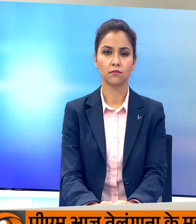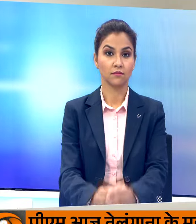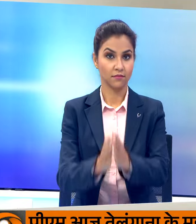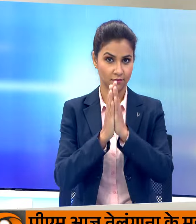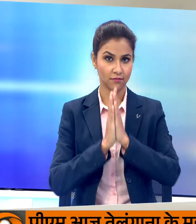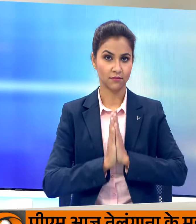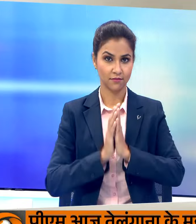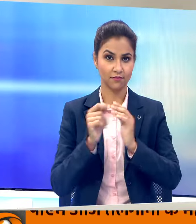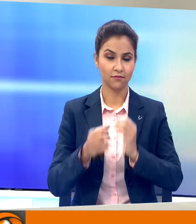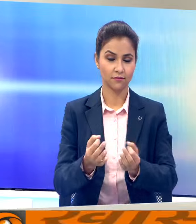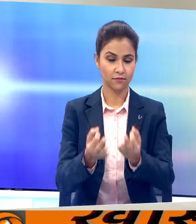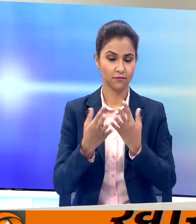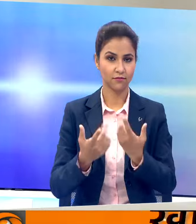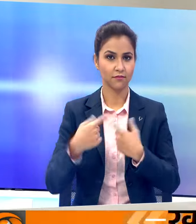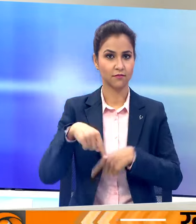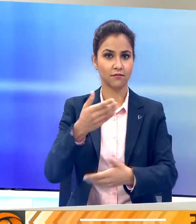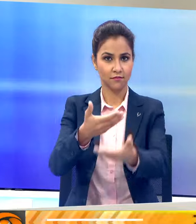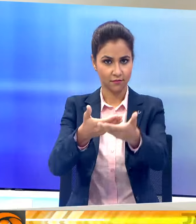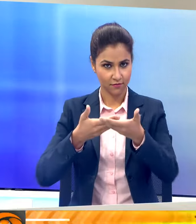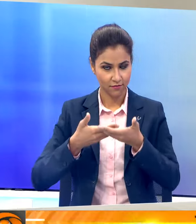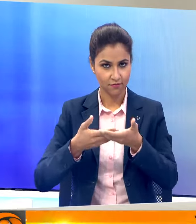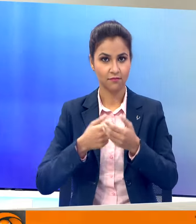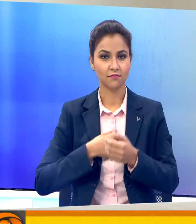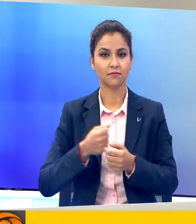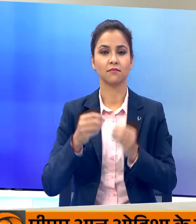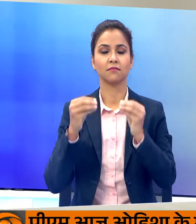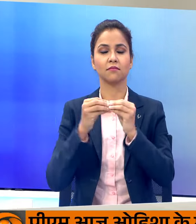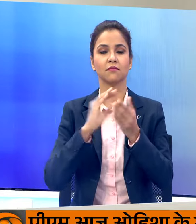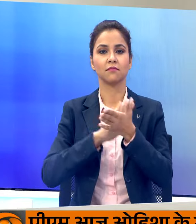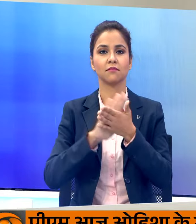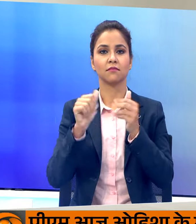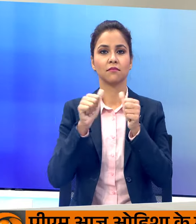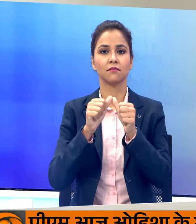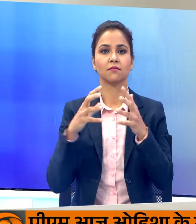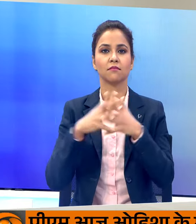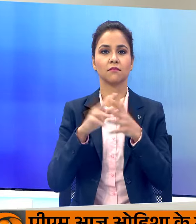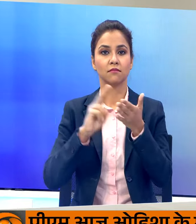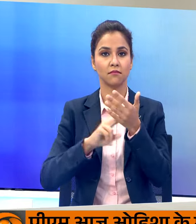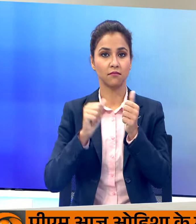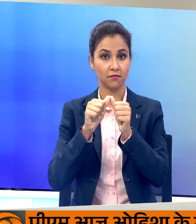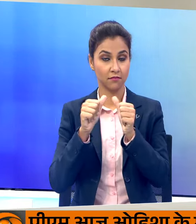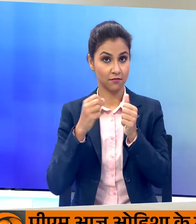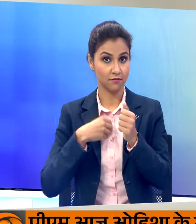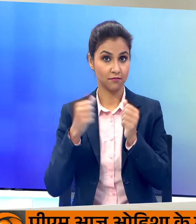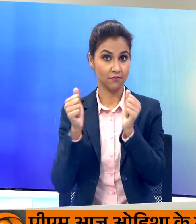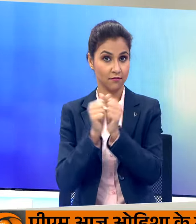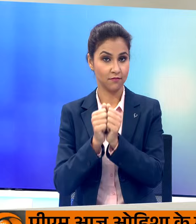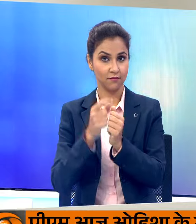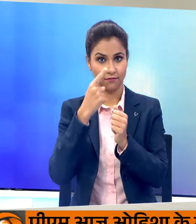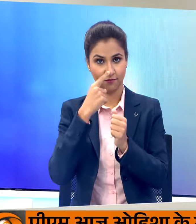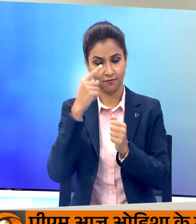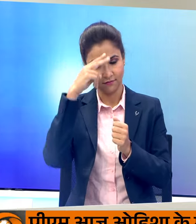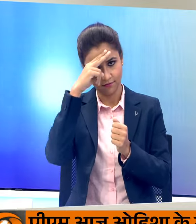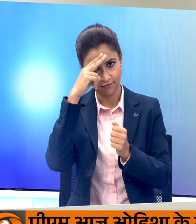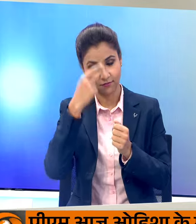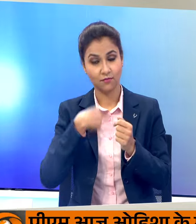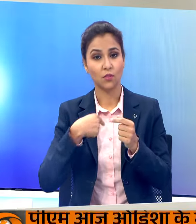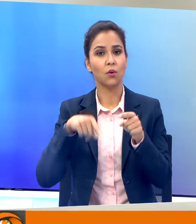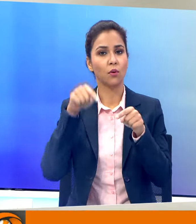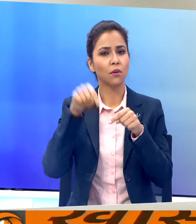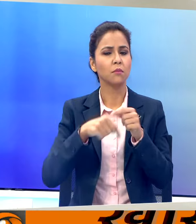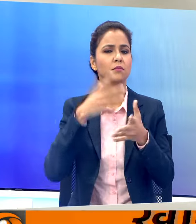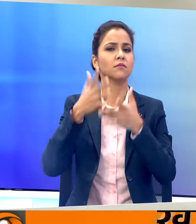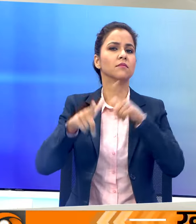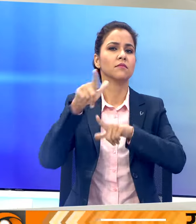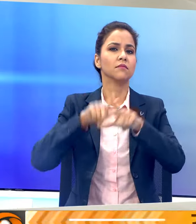नमस्कार इस विशेश पुलेटिन में आप सभी का स्वागत हैं मैं हूँ आपके साथ भावना नयर और मेरे साथ हैं मेरी सहियों की देपाली जो आपको आज